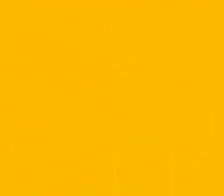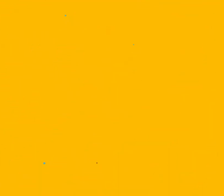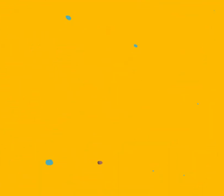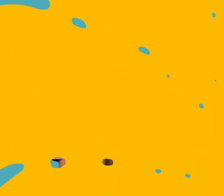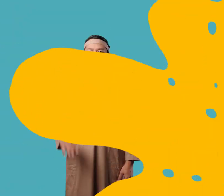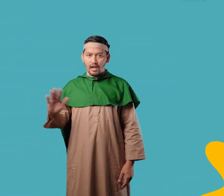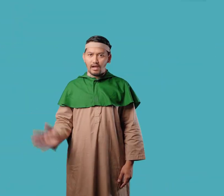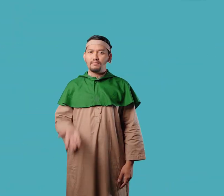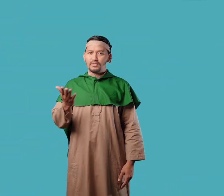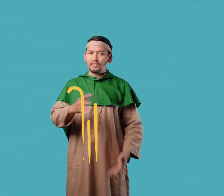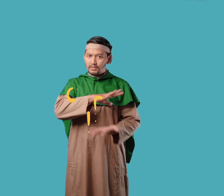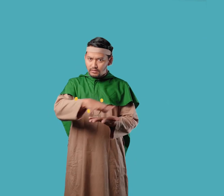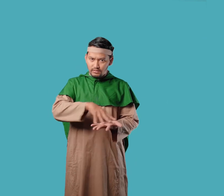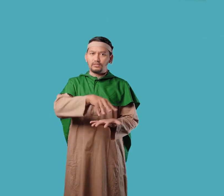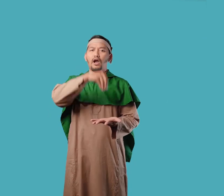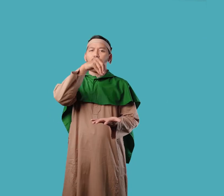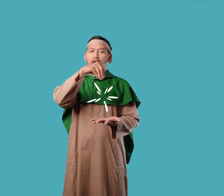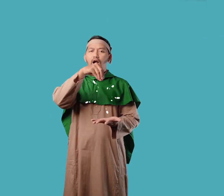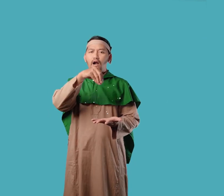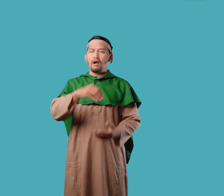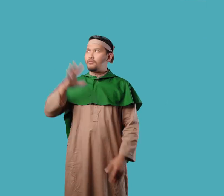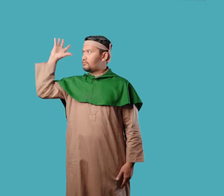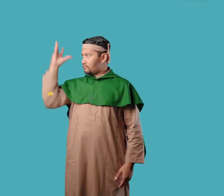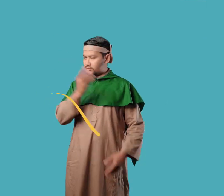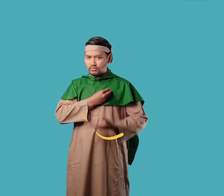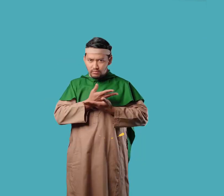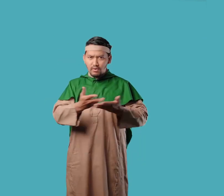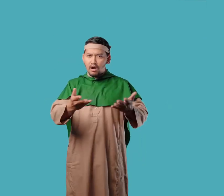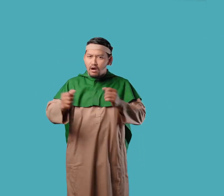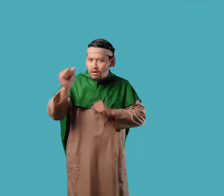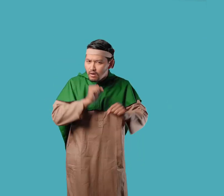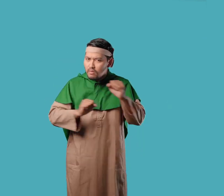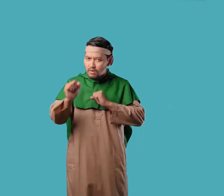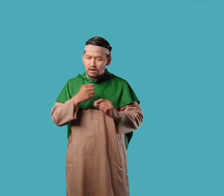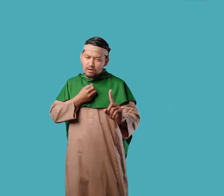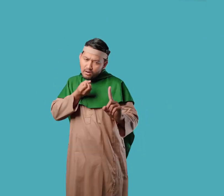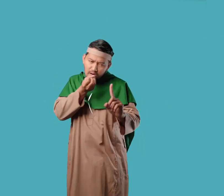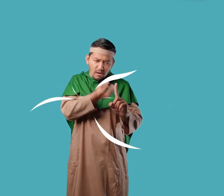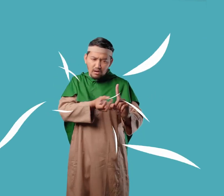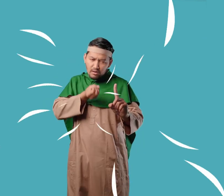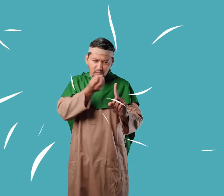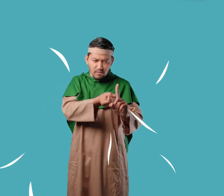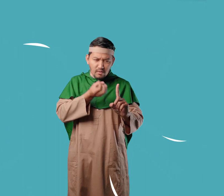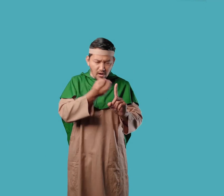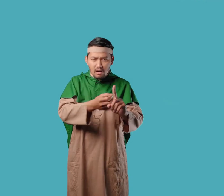Sejak itulah Nabi Isa melakukan dakwahnya Sebagai rasul Nabi Isa